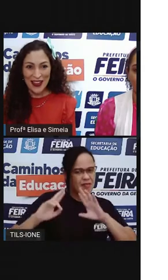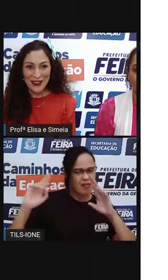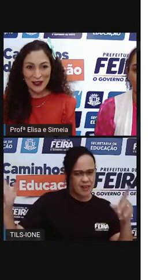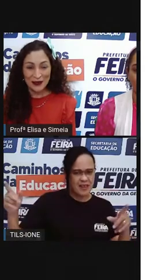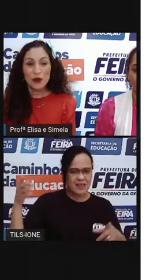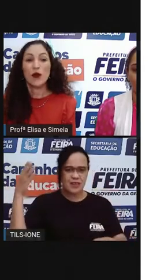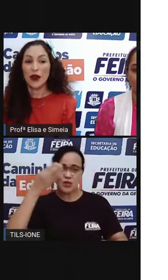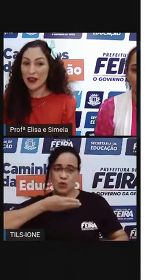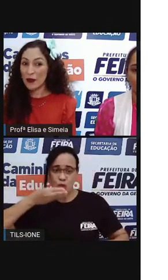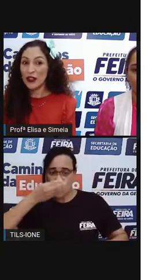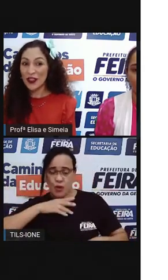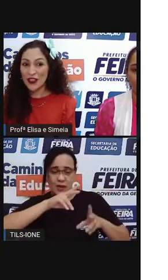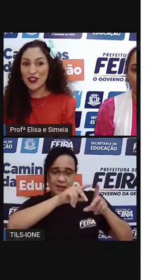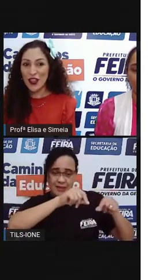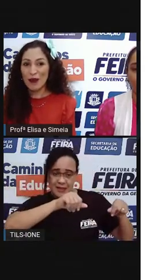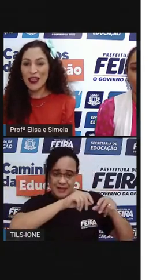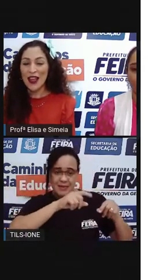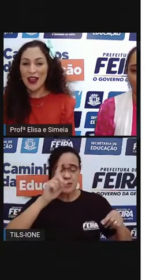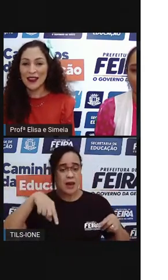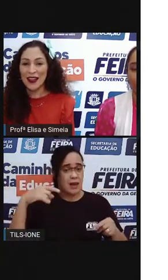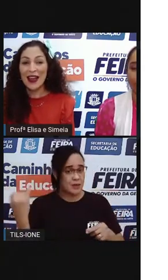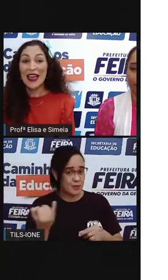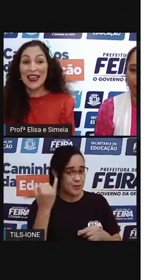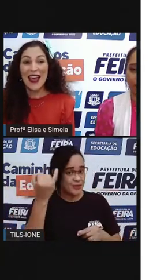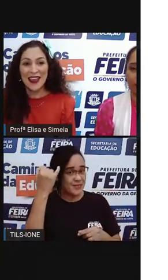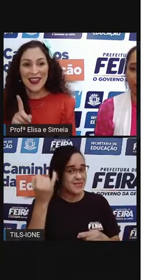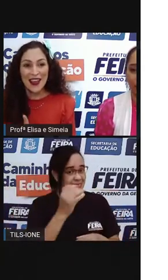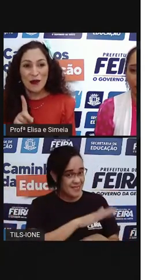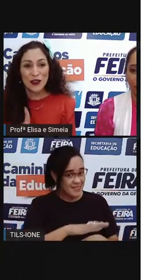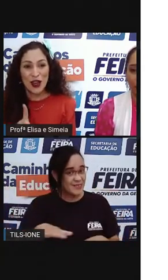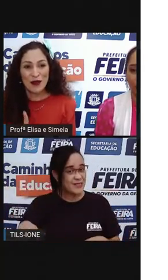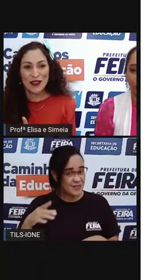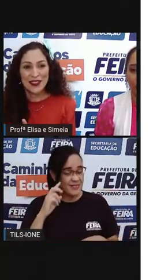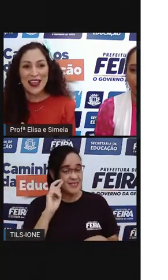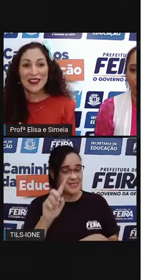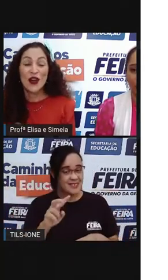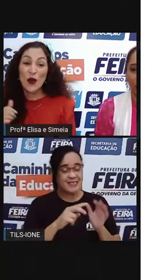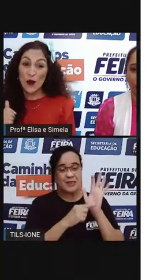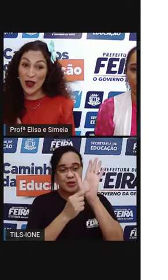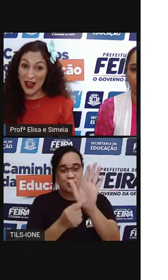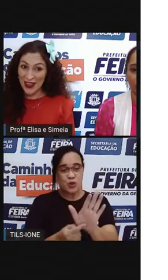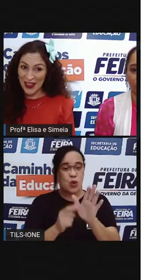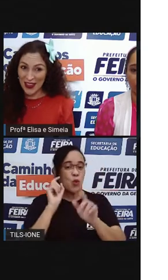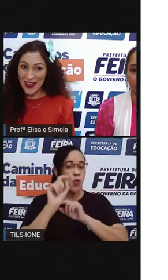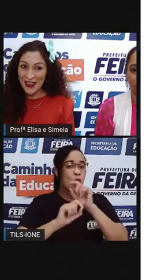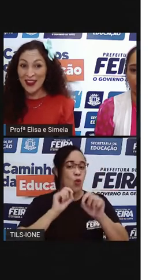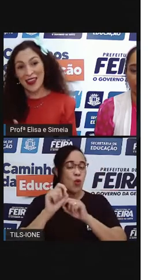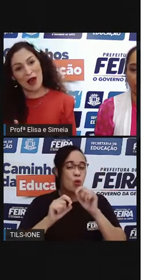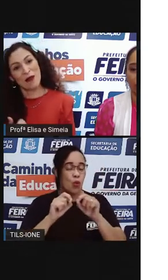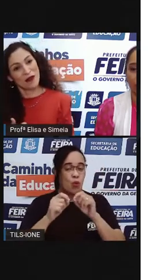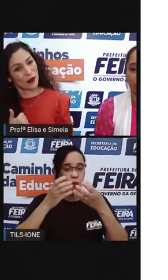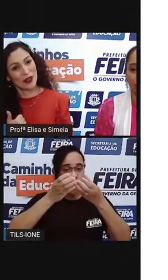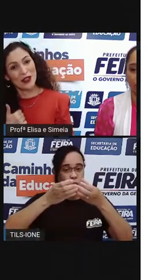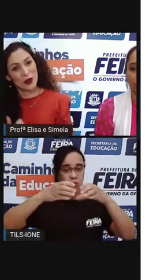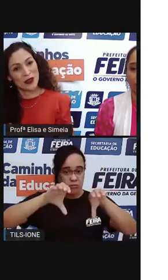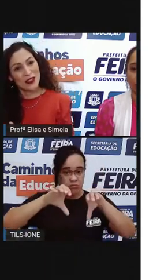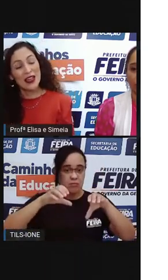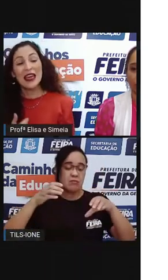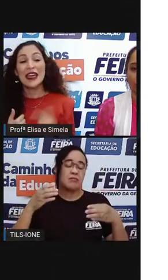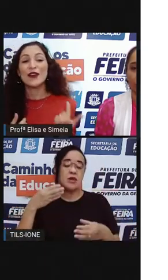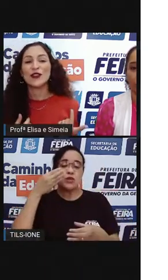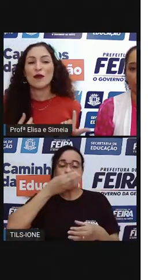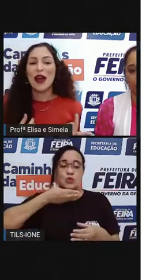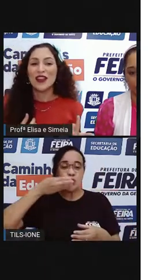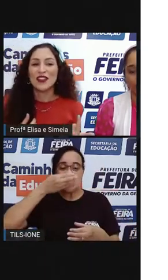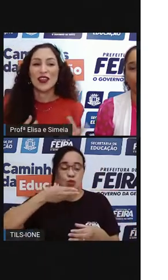salgado? Muito importante, hein, meninada? E aqui eu mostrei para vocês o caqui, que é uma fruta doce.